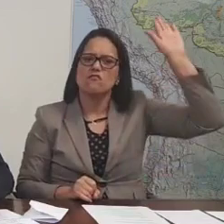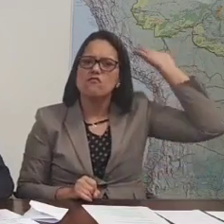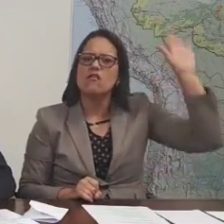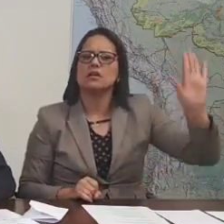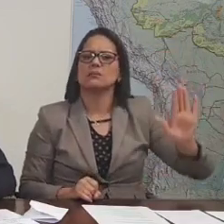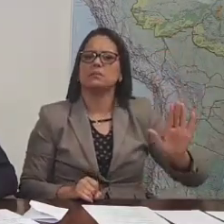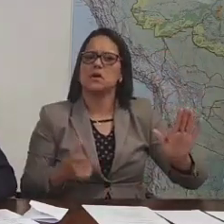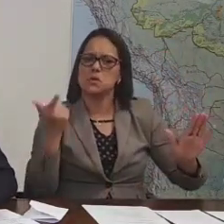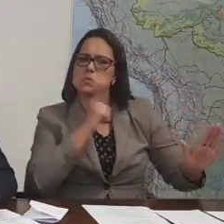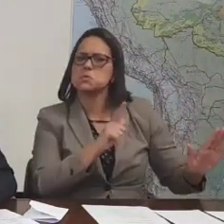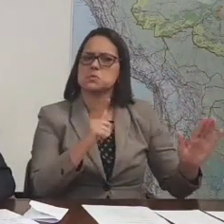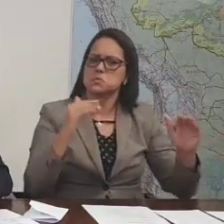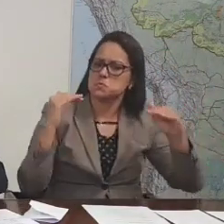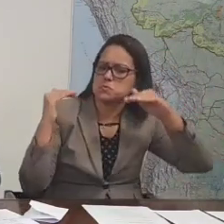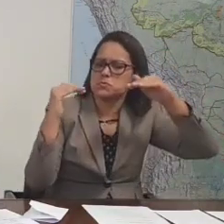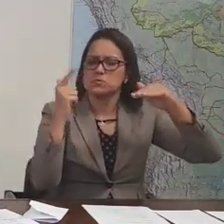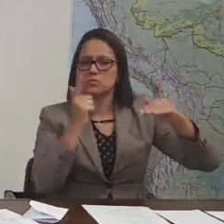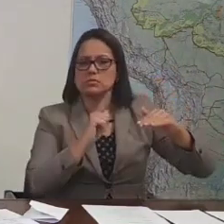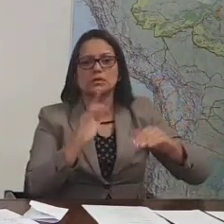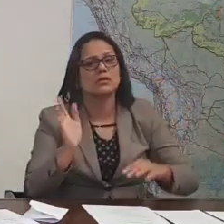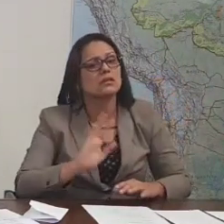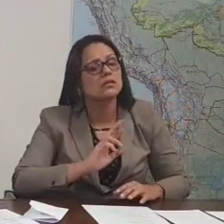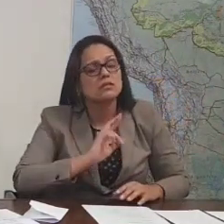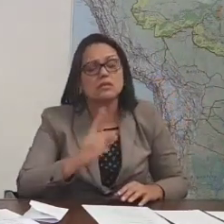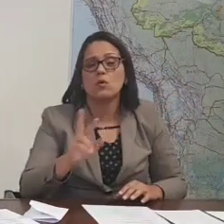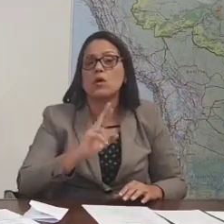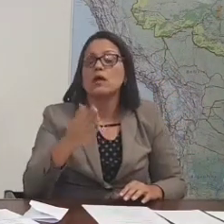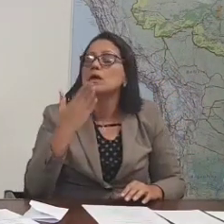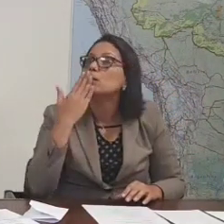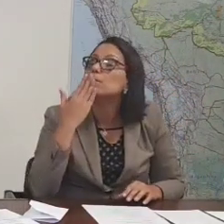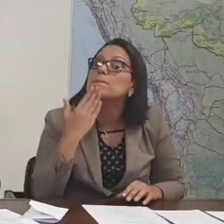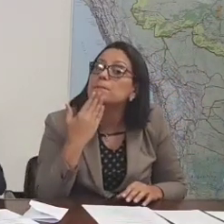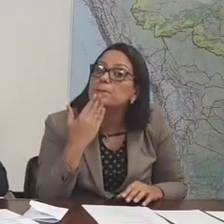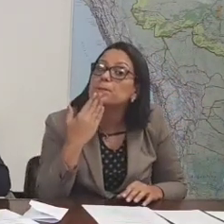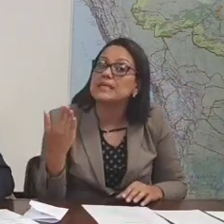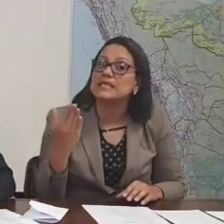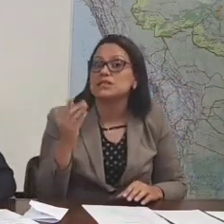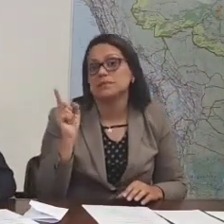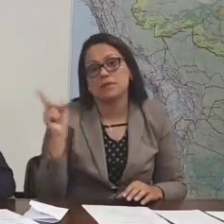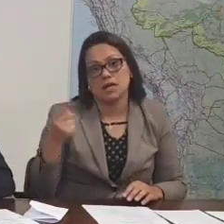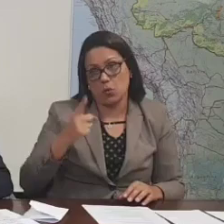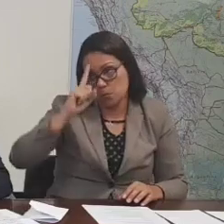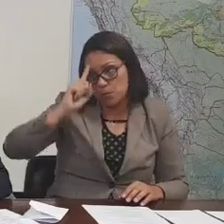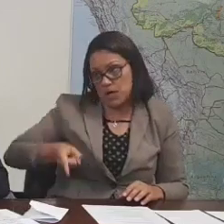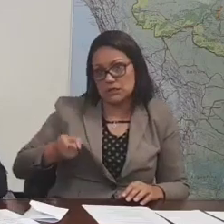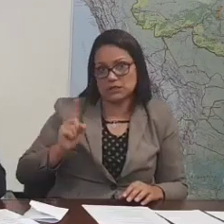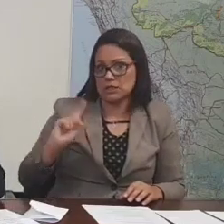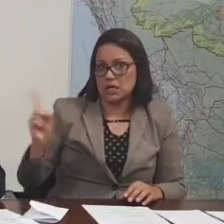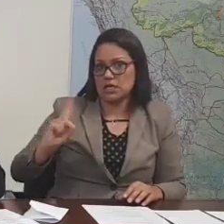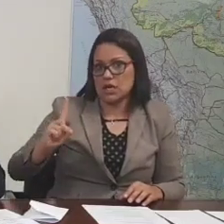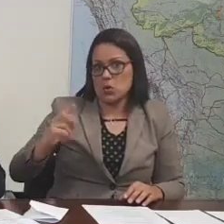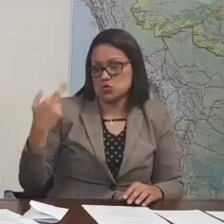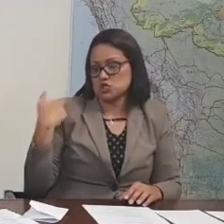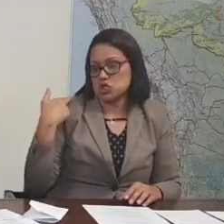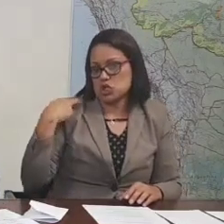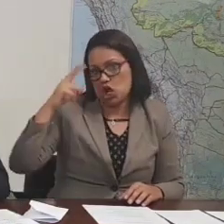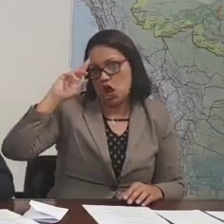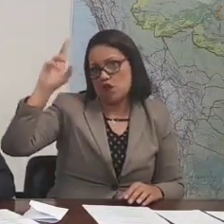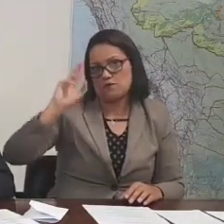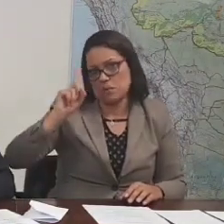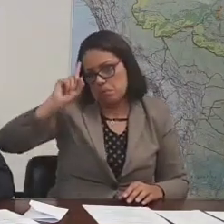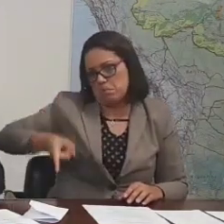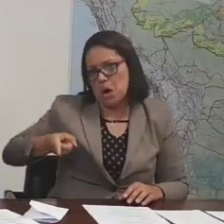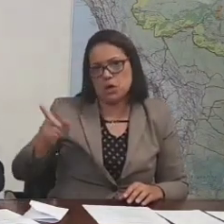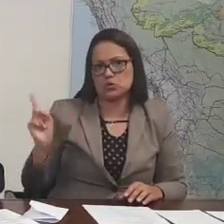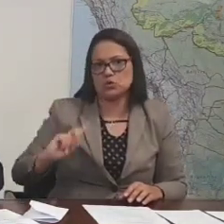teria sido um placar diferente. Não teria. E eu pedi para ela, não posso mandar, que eu não sou patrão dela, nem mando